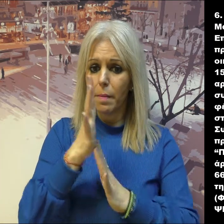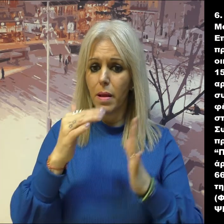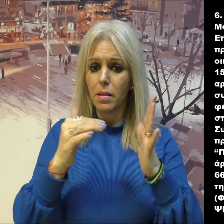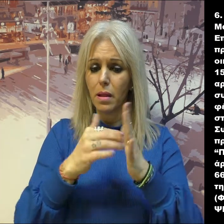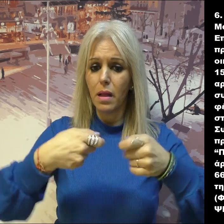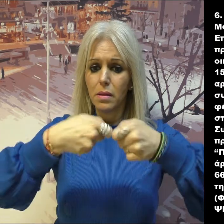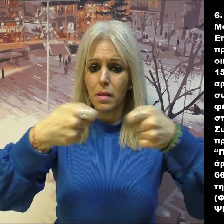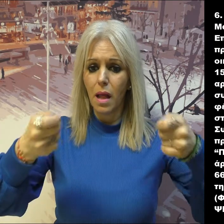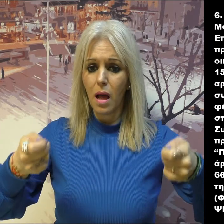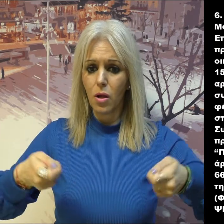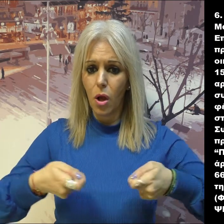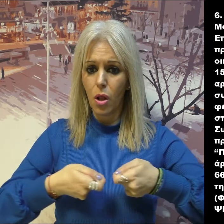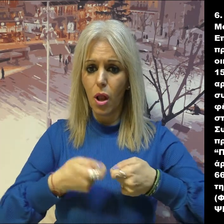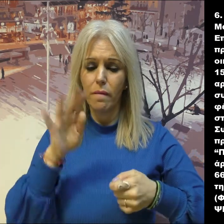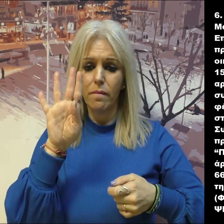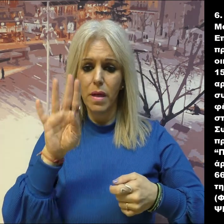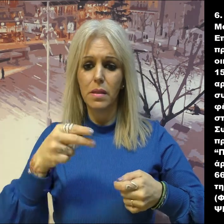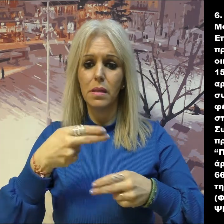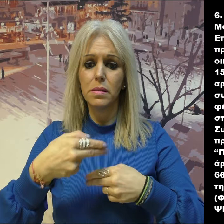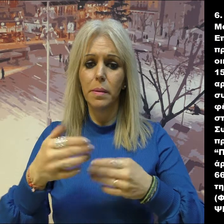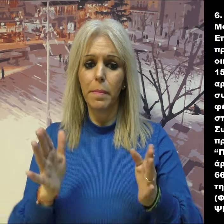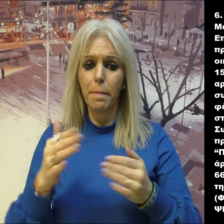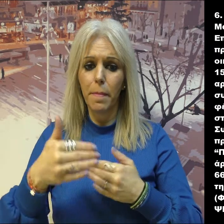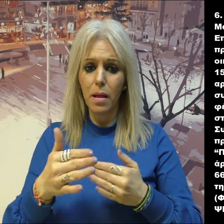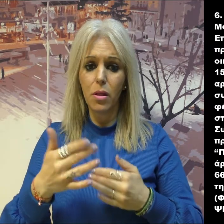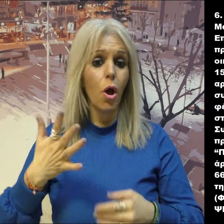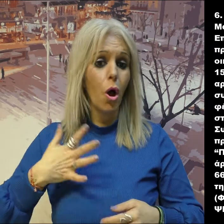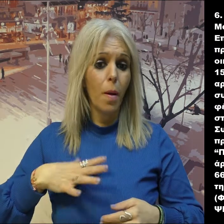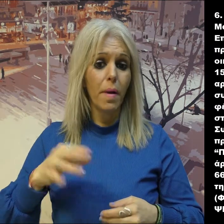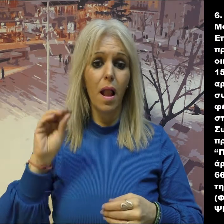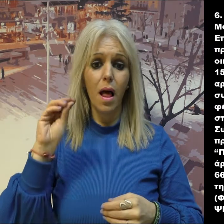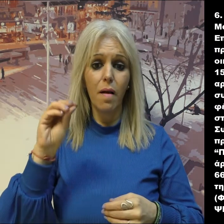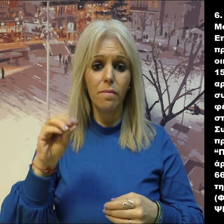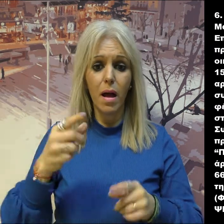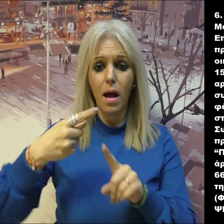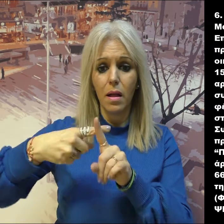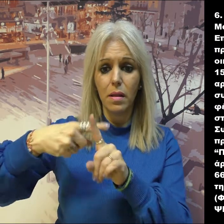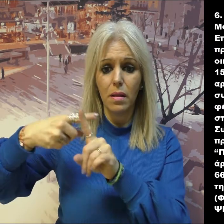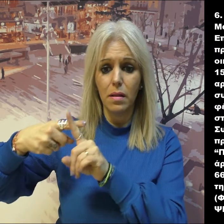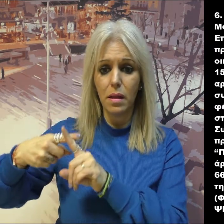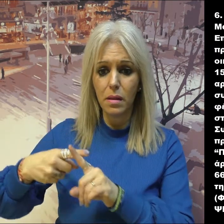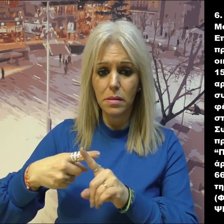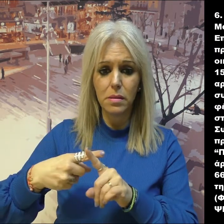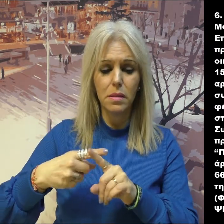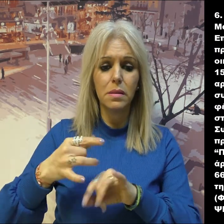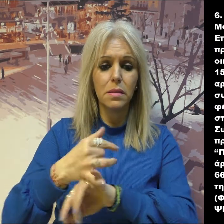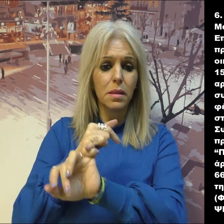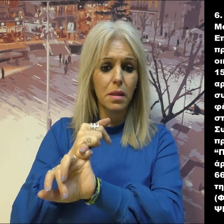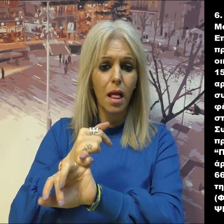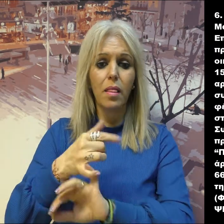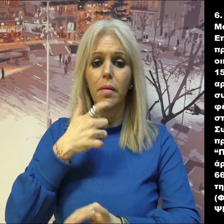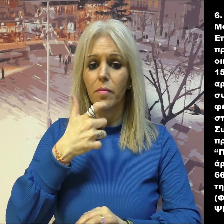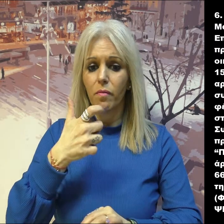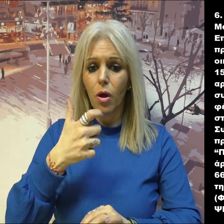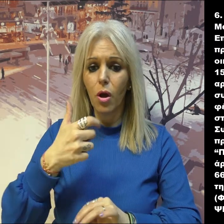258 στο όμιτρο τάφ 27, εμβαδού 15.450 τετραγωνικών μέτρων, καθώς και Β. Τμήμα του